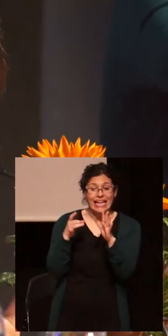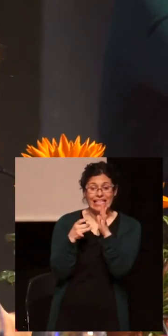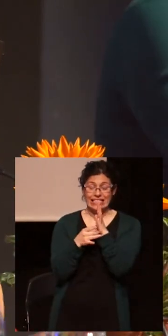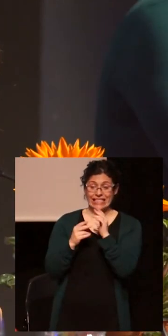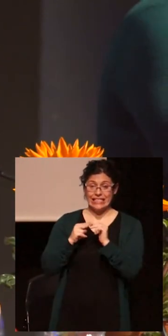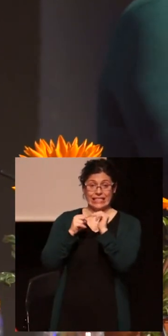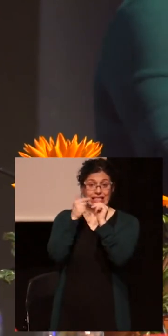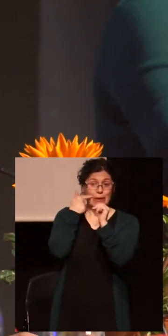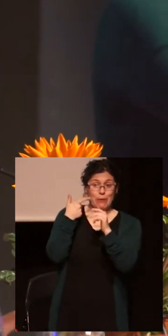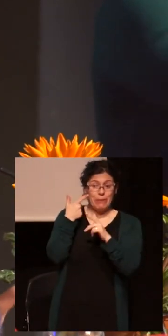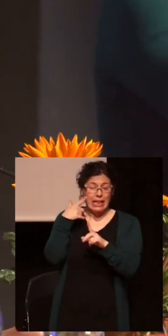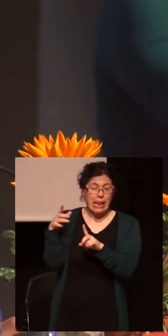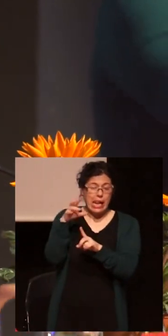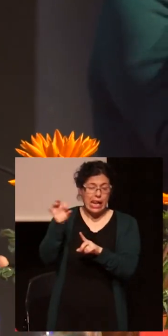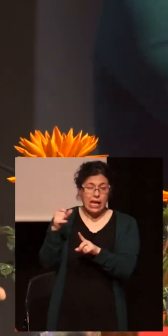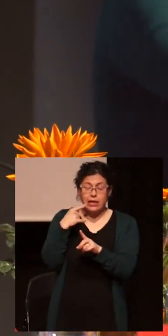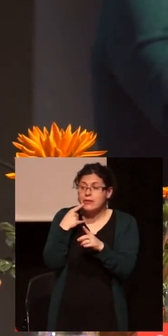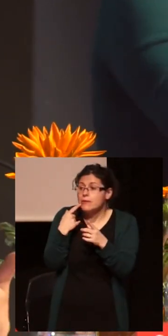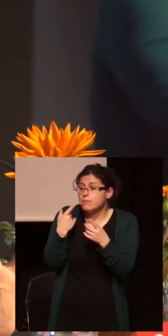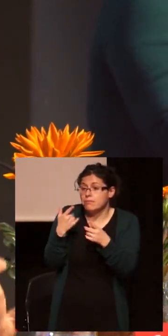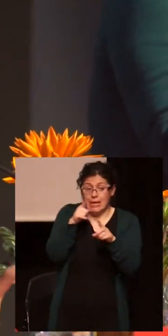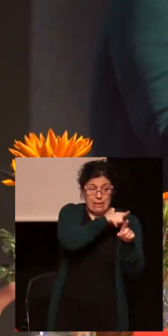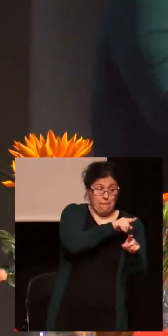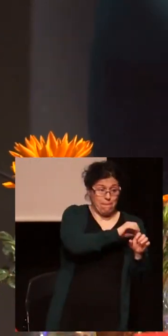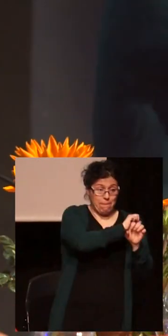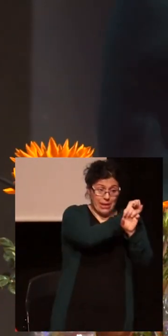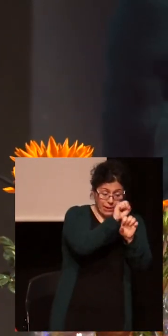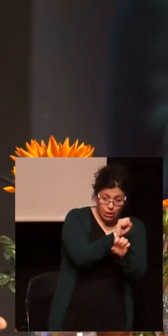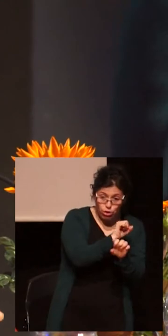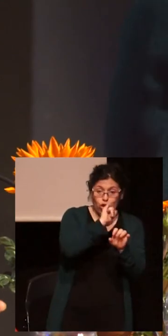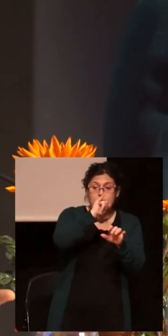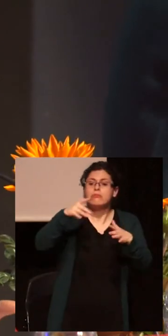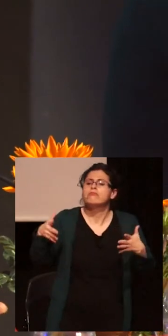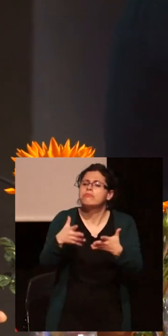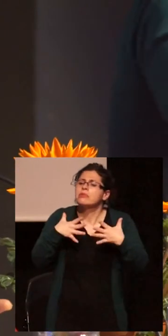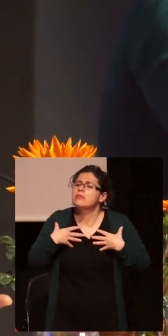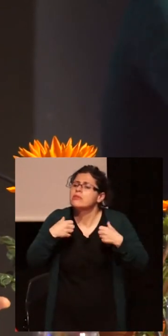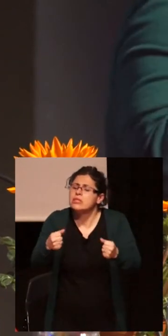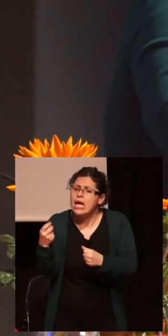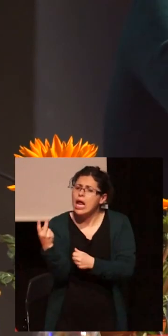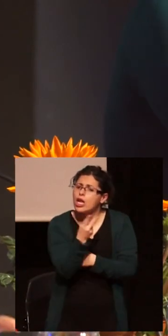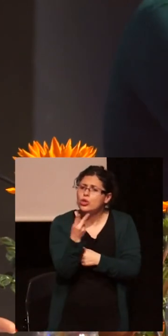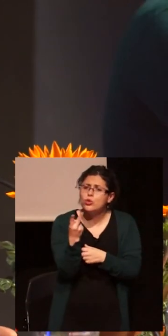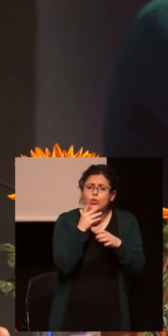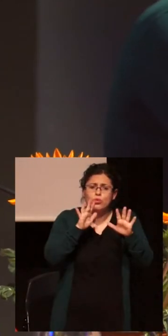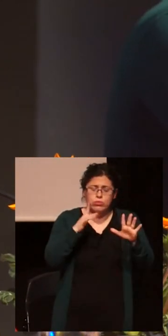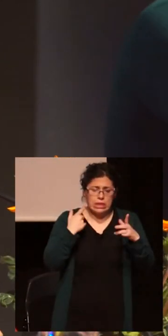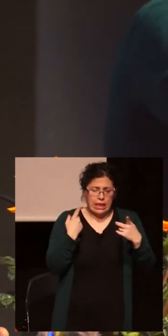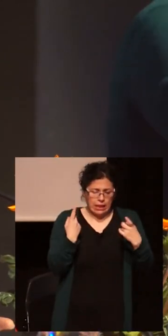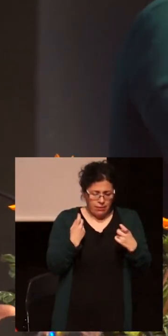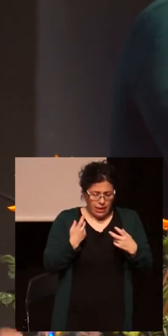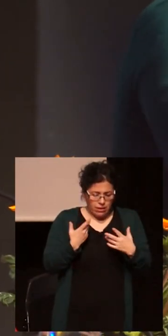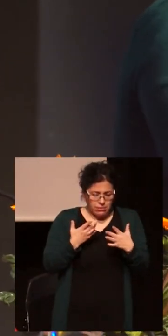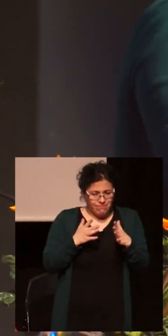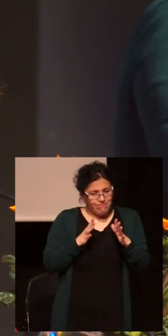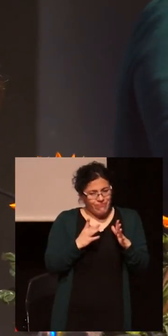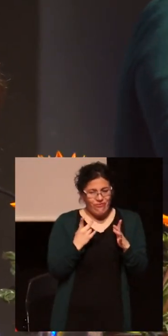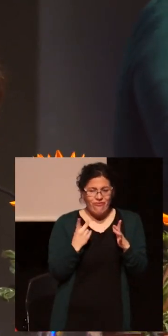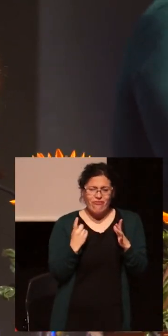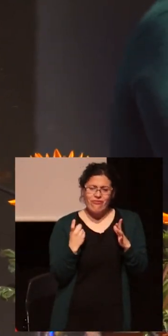estrategias en temas de prevención y en temas de promoción de la salud se están construyendo desprovistas de un